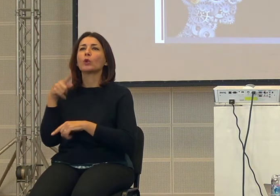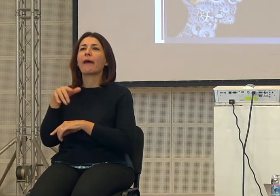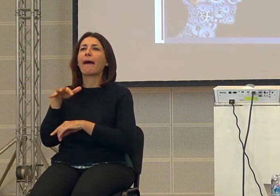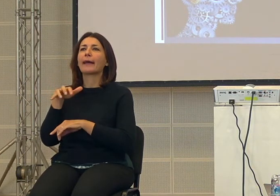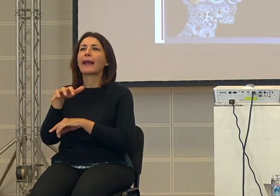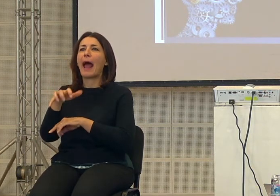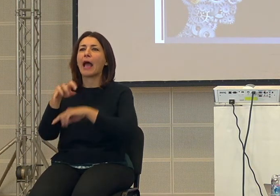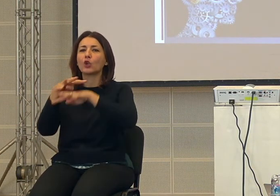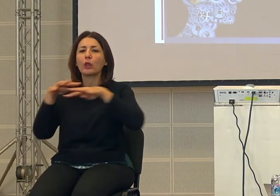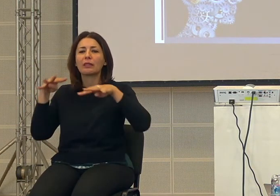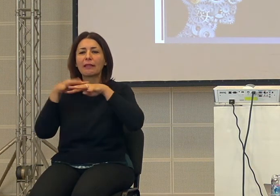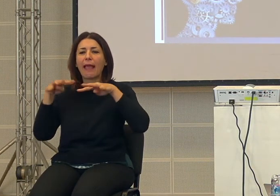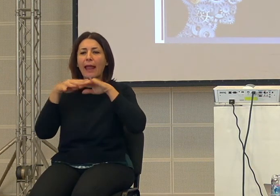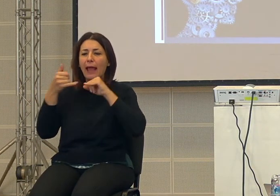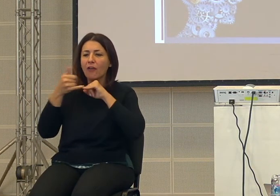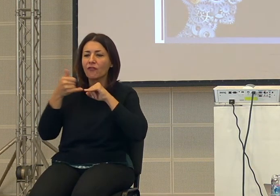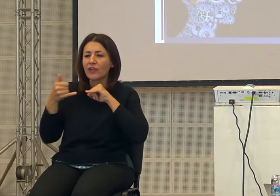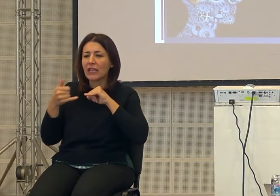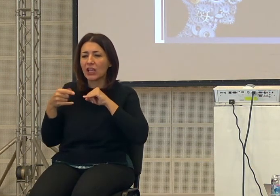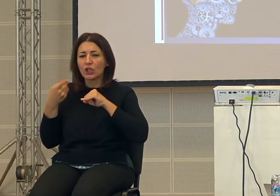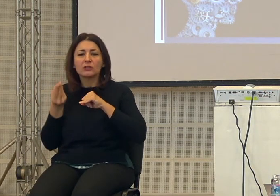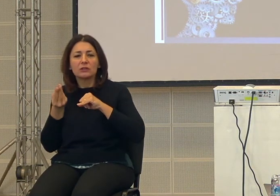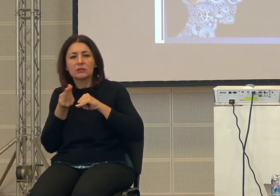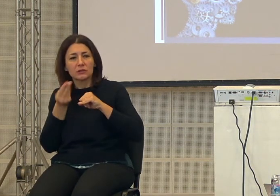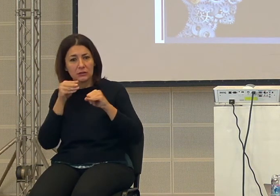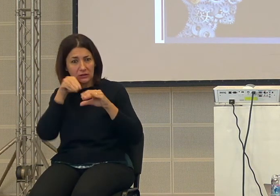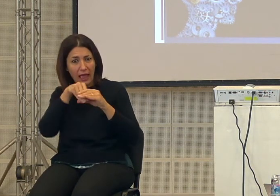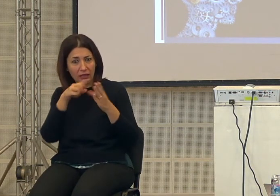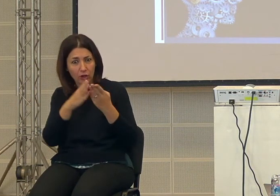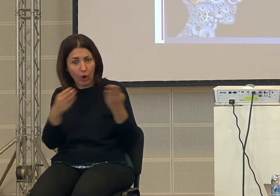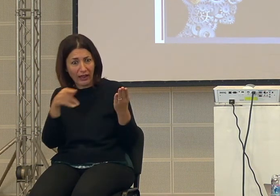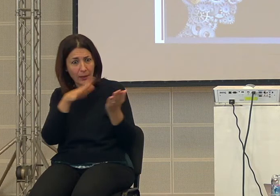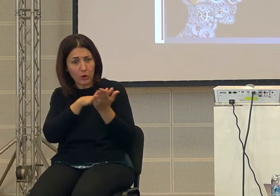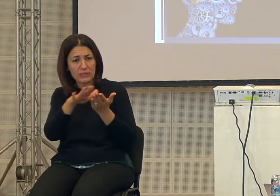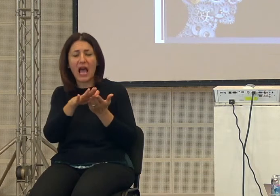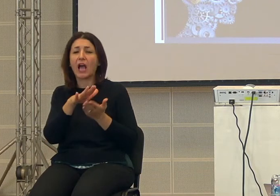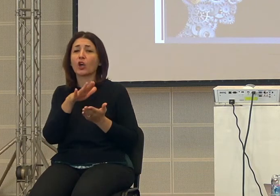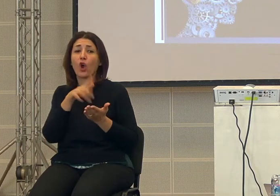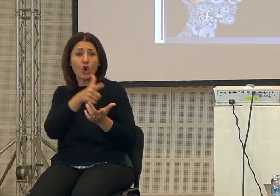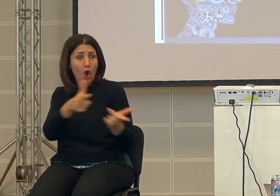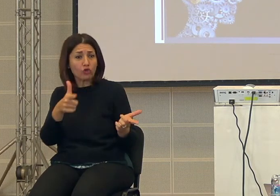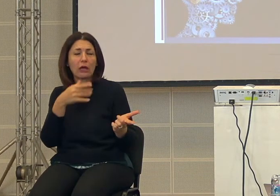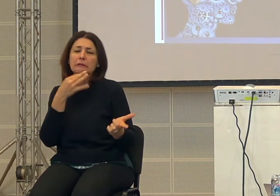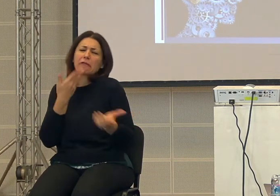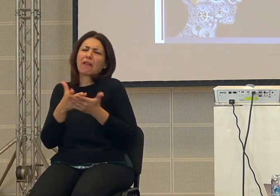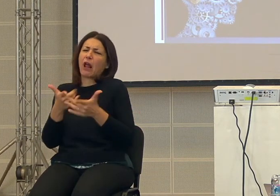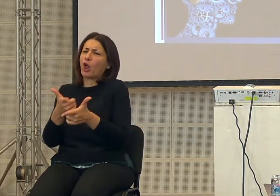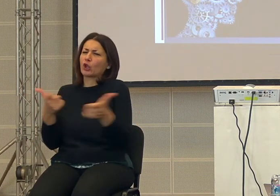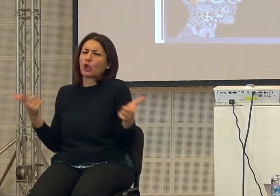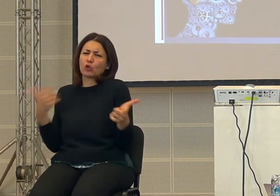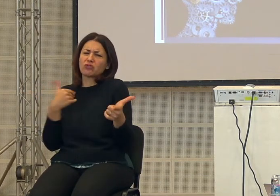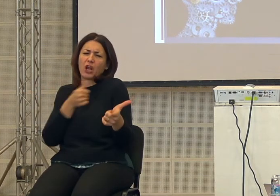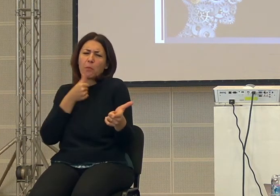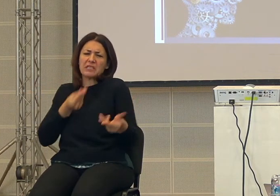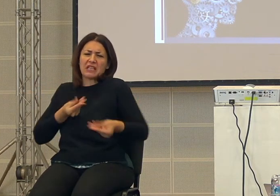come i libri religiosi non spiegano questo tipo di voleva dire che non erano importanti che non servivano all'uomo e quindi potevano pure